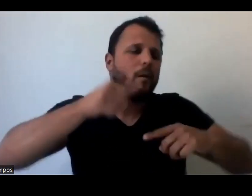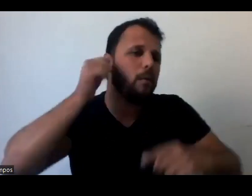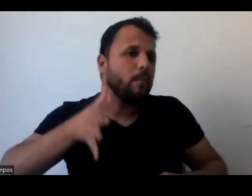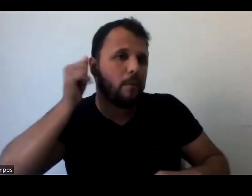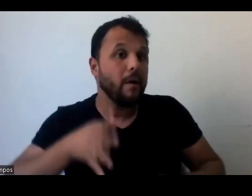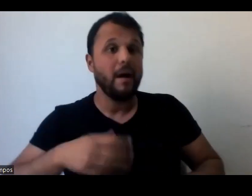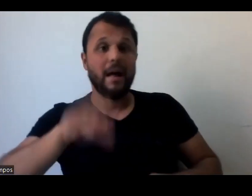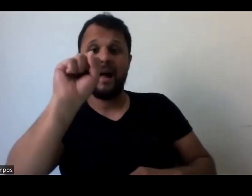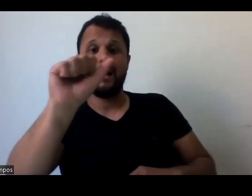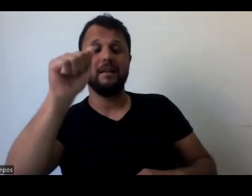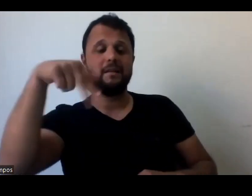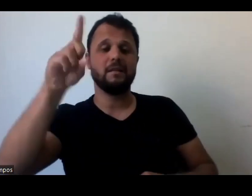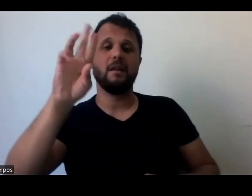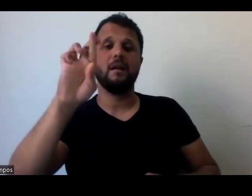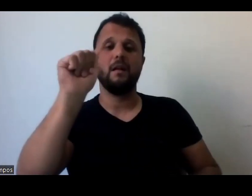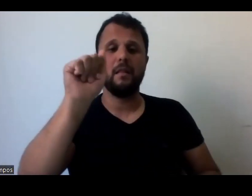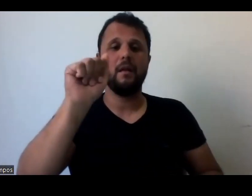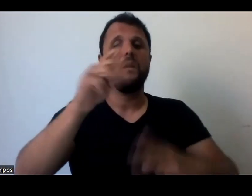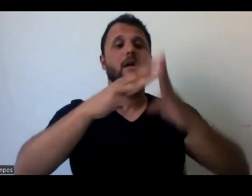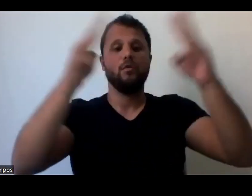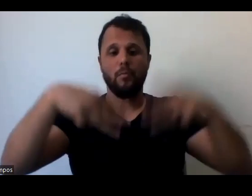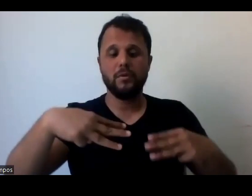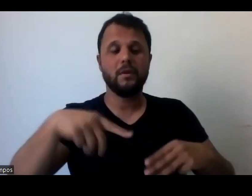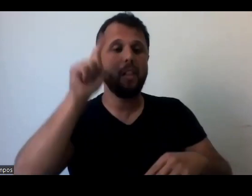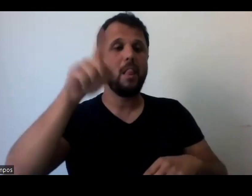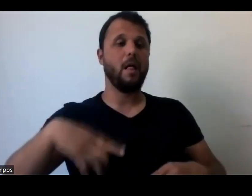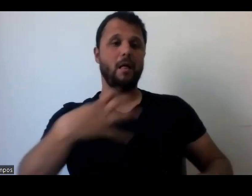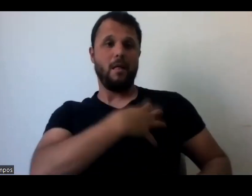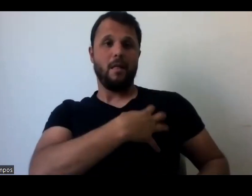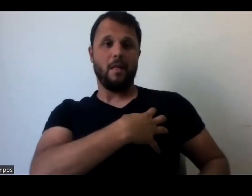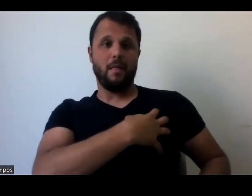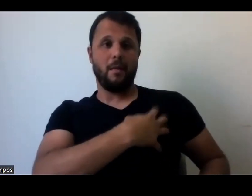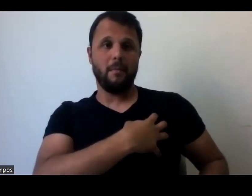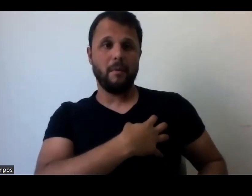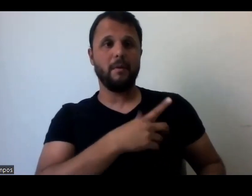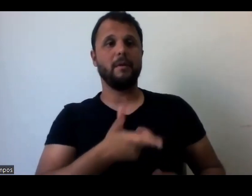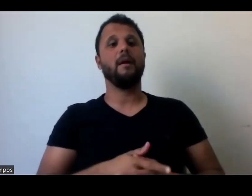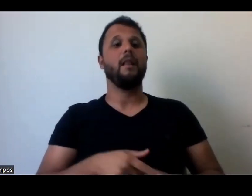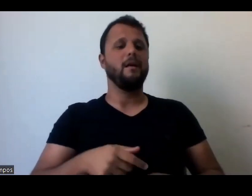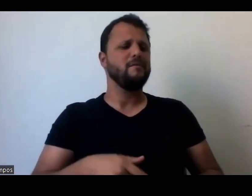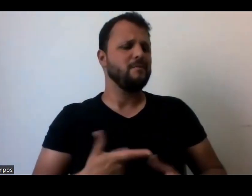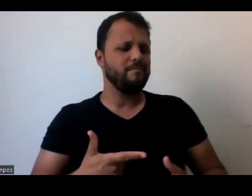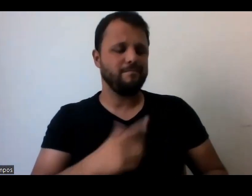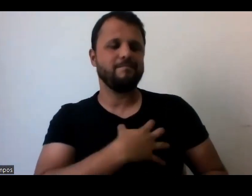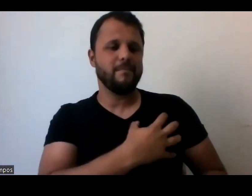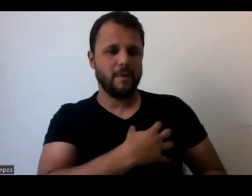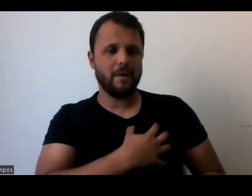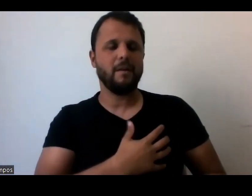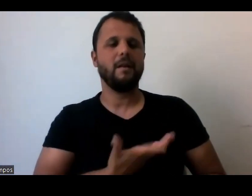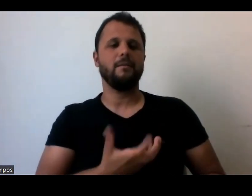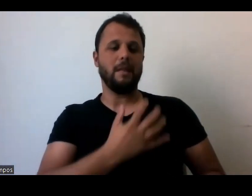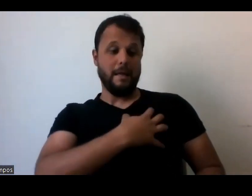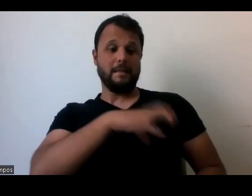Mã da Bahia. Ah, ótimo. grande colega nossa, audiodescritora, e ela tá com um projeto imenso no Mã da Bahia, Salvador.